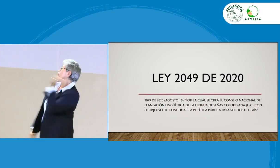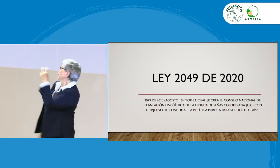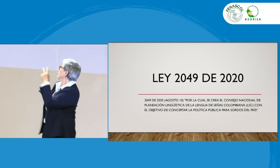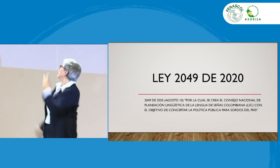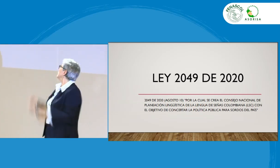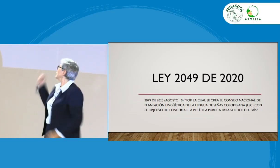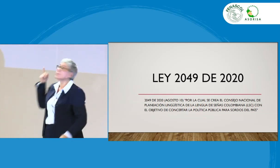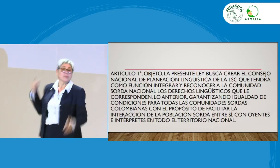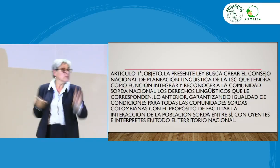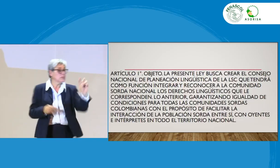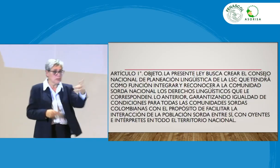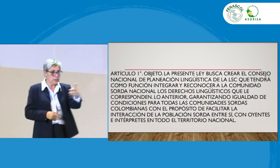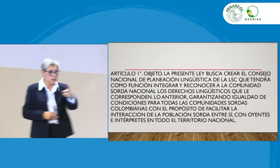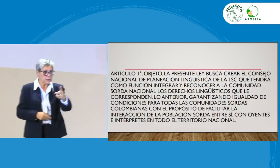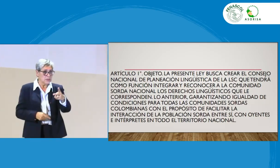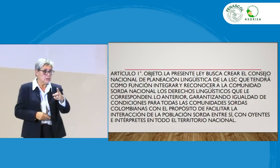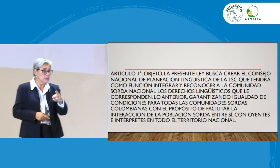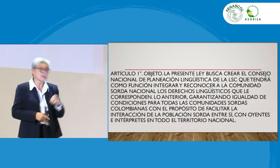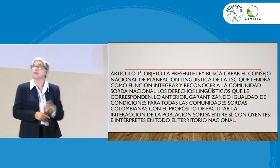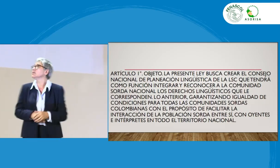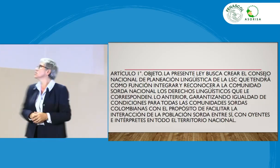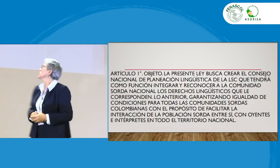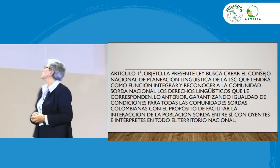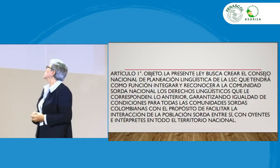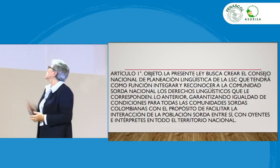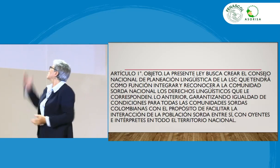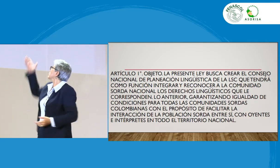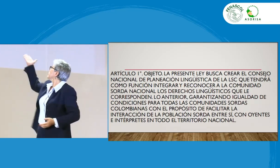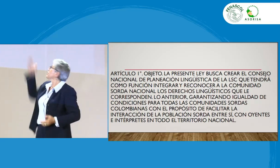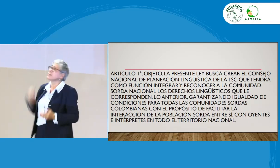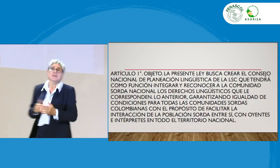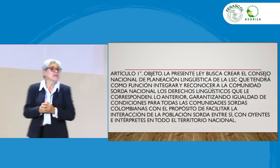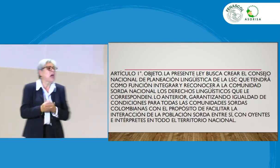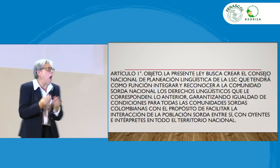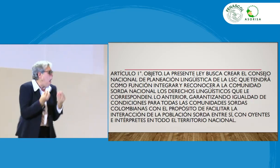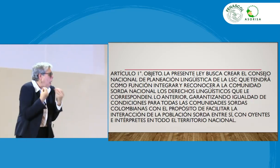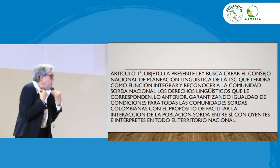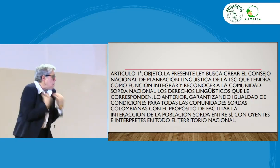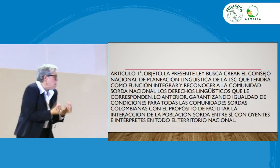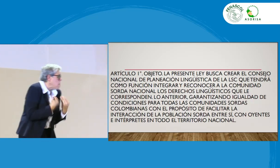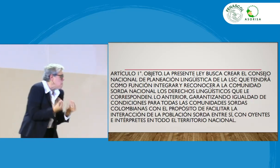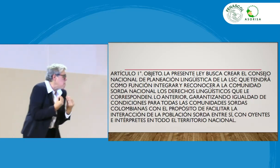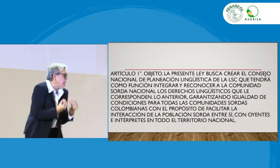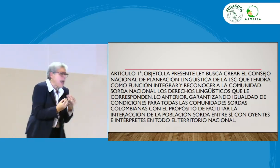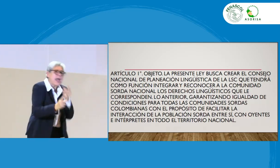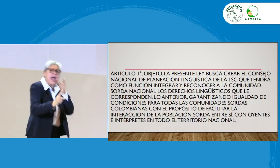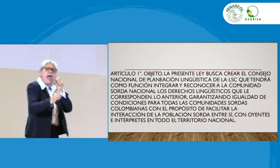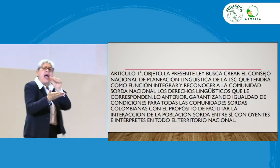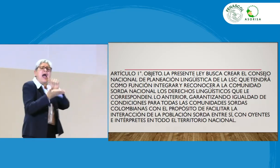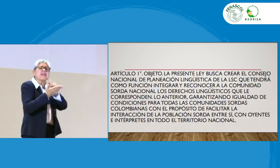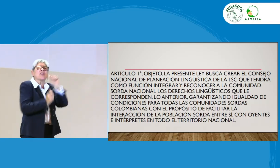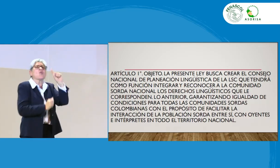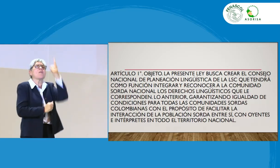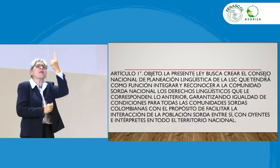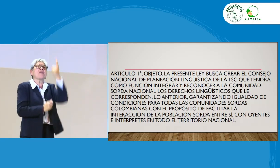La siguiente. Sí. Aquí. Muy bien. Entonces, ¿para qué? Para que en el artículo primero